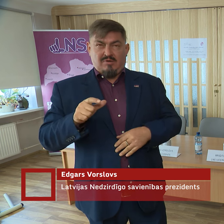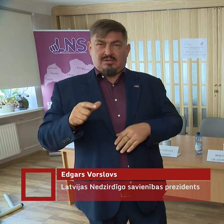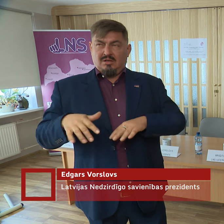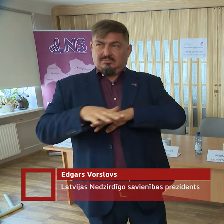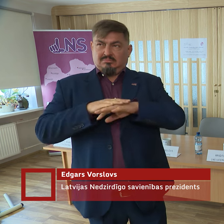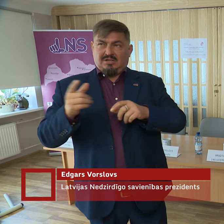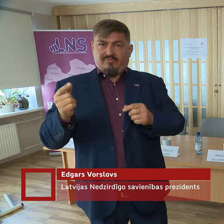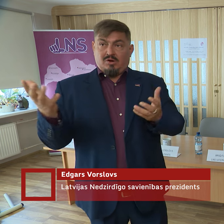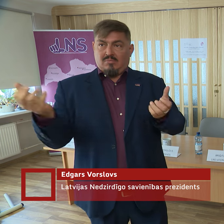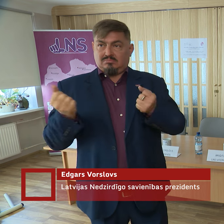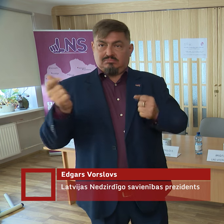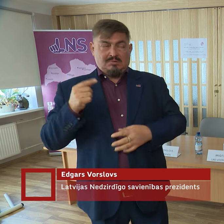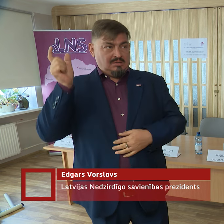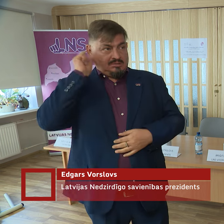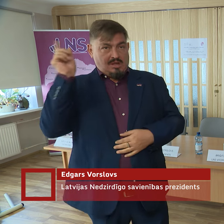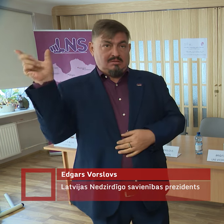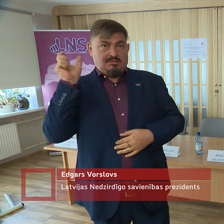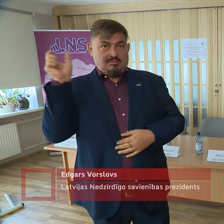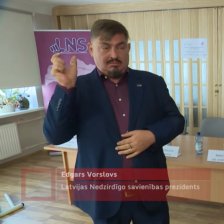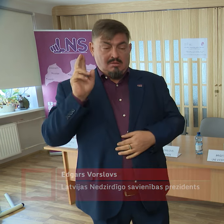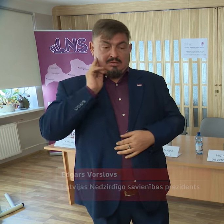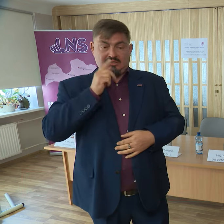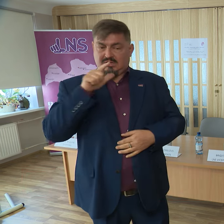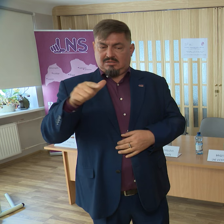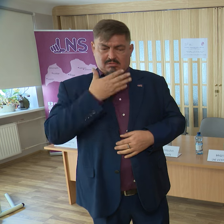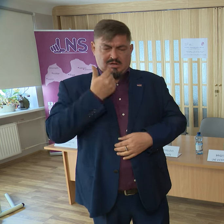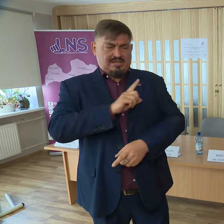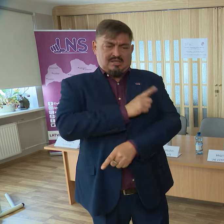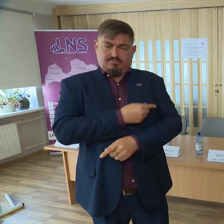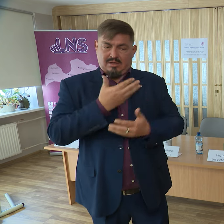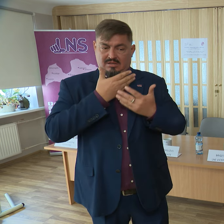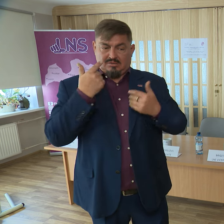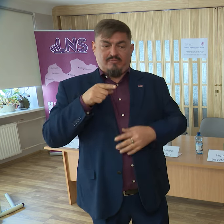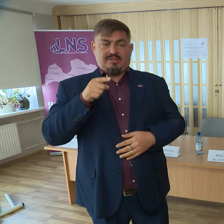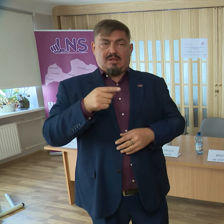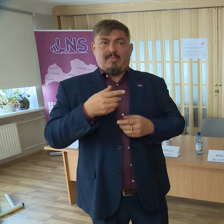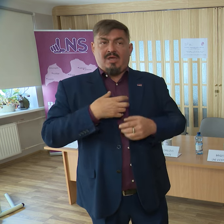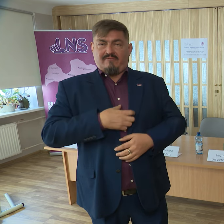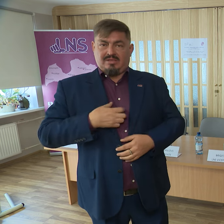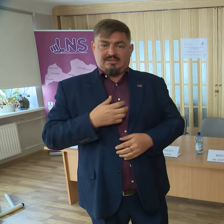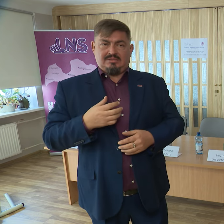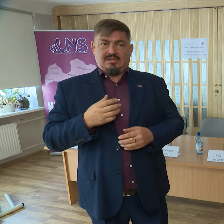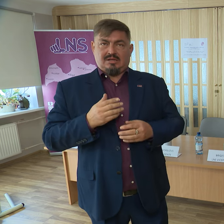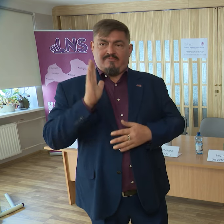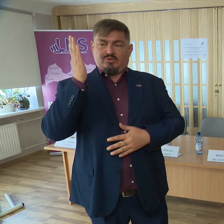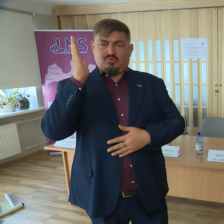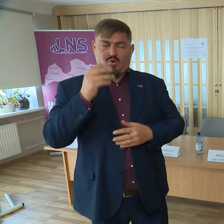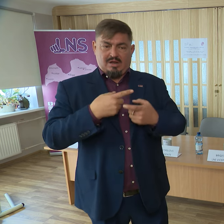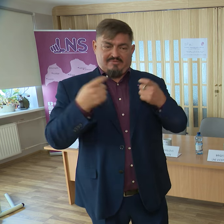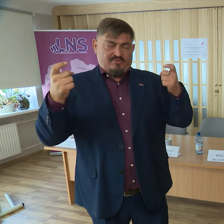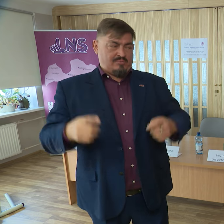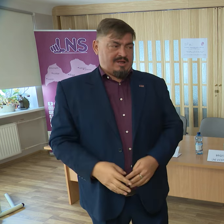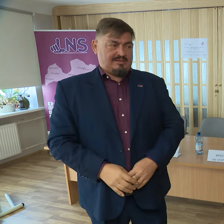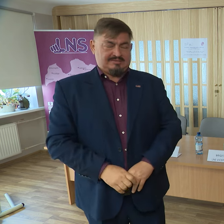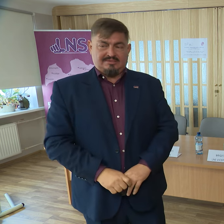Ja dzirdīgs cilvēks sabiedrībā saņem informāciju, viņš taču dzird, bet nedzirdīgais cilvēks nevar, jo viņam nav tāda